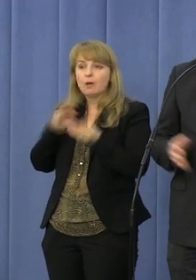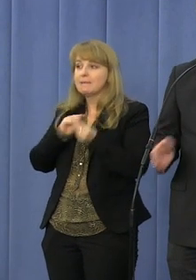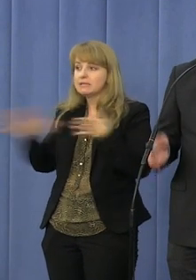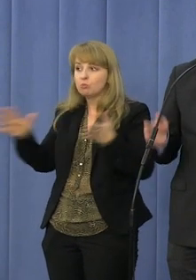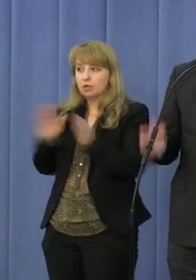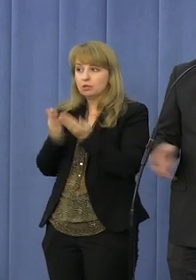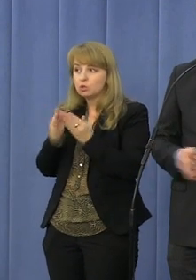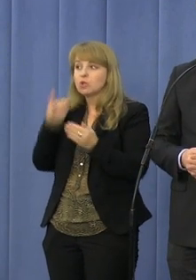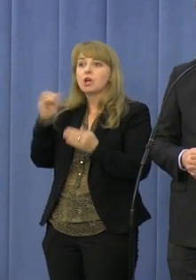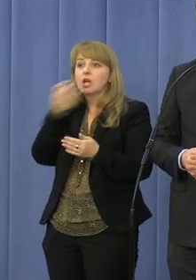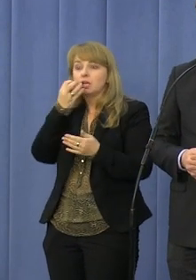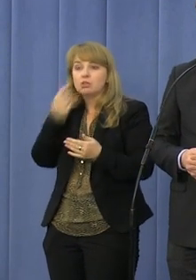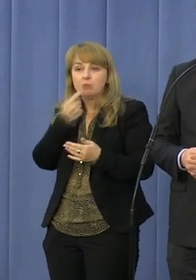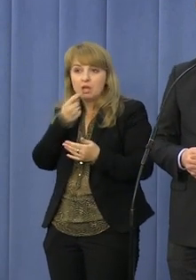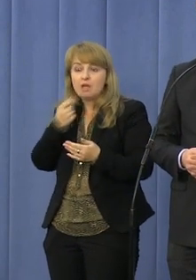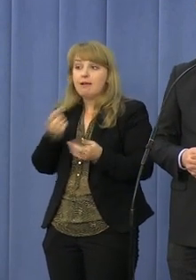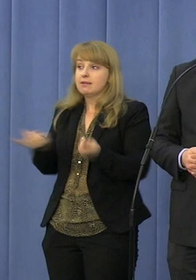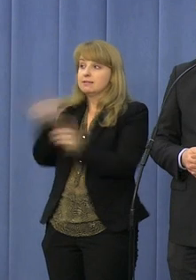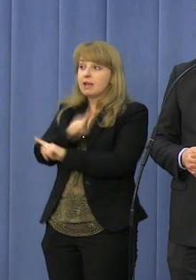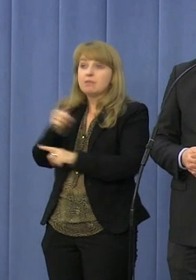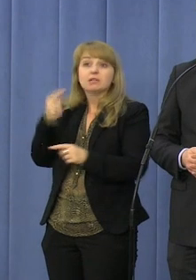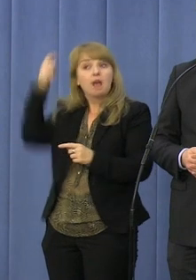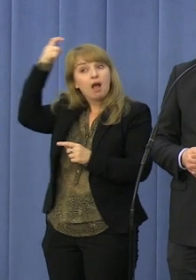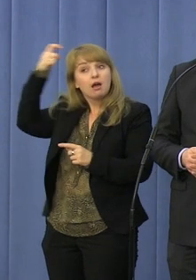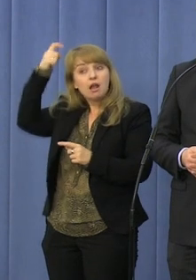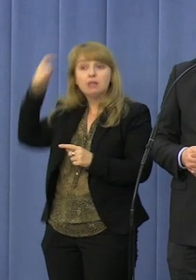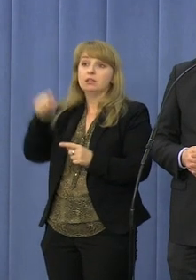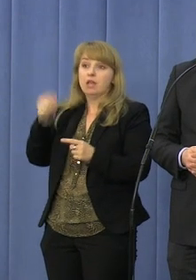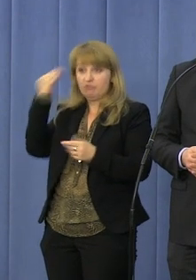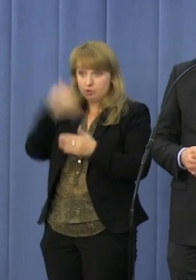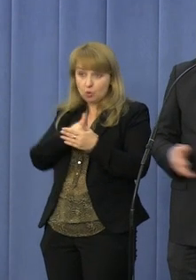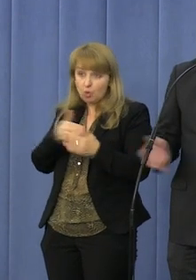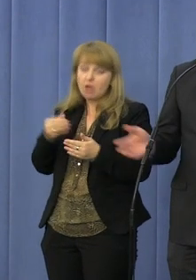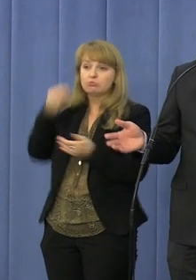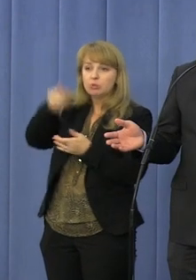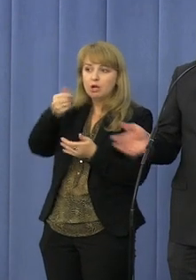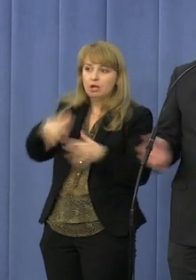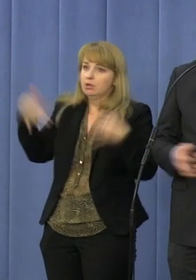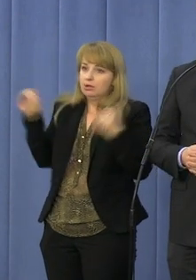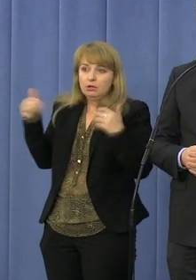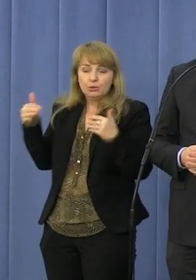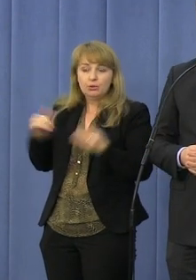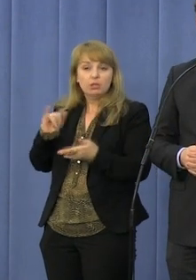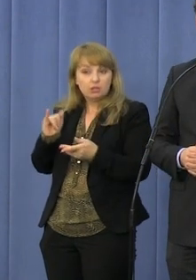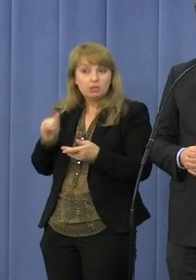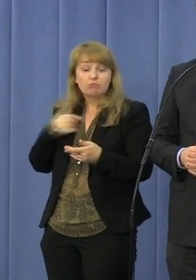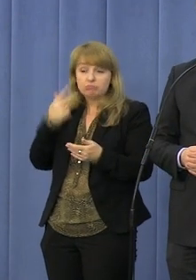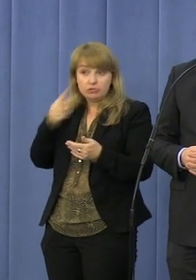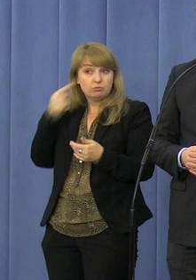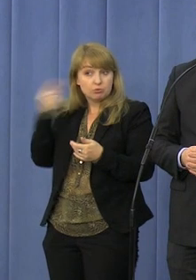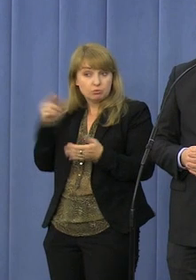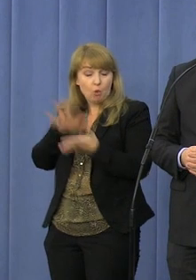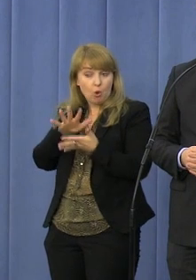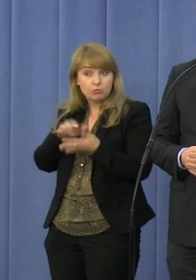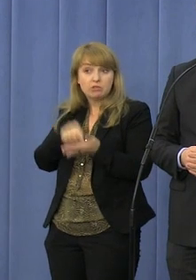posiłek zamiast indoktrynacji religijnej w postaci katechezy. Jak pokazują ostatnie doniesienia, nierzadko